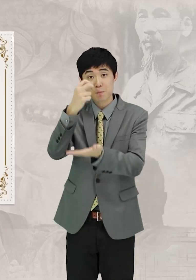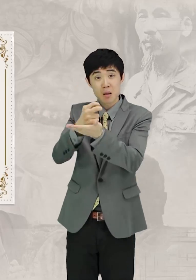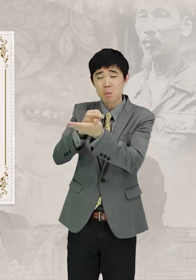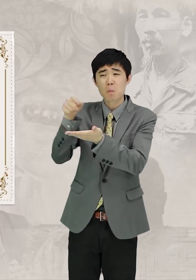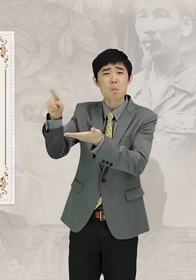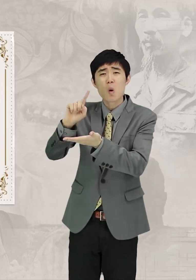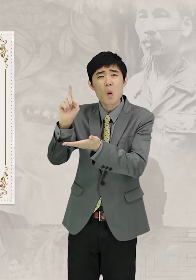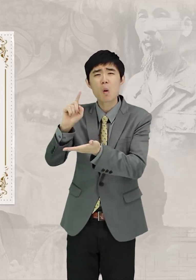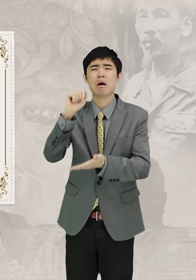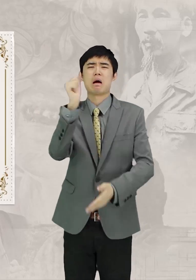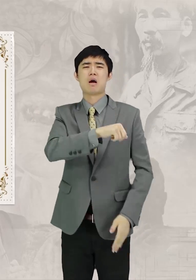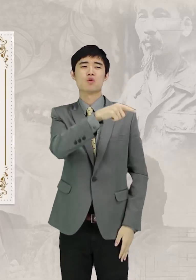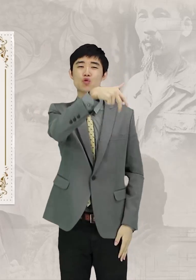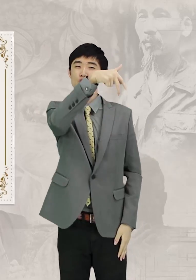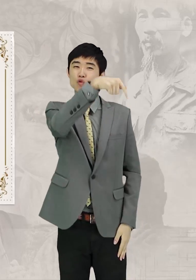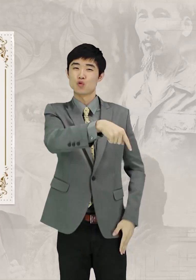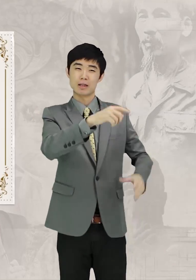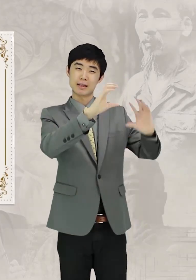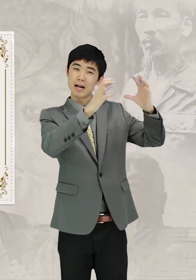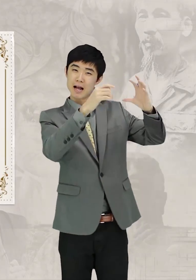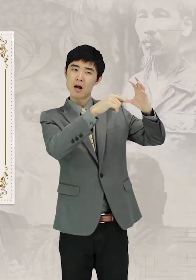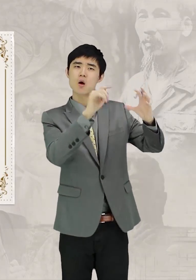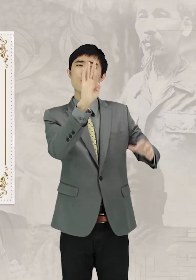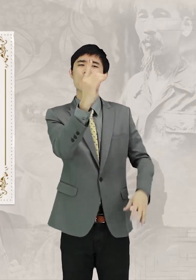예법이란 주나라의 봉건제도를 말하는데